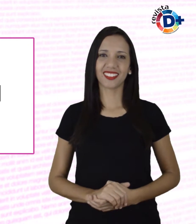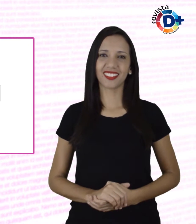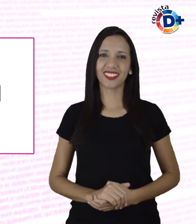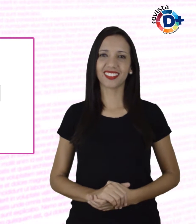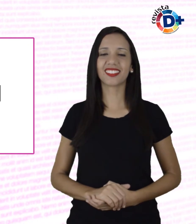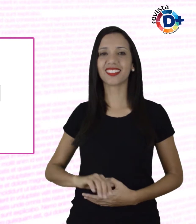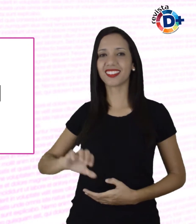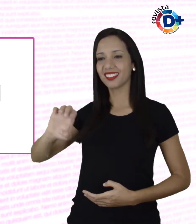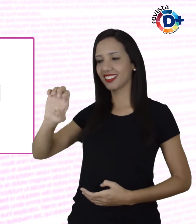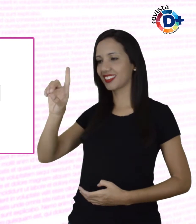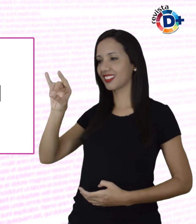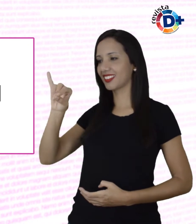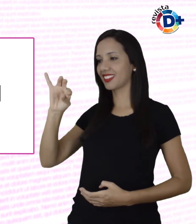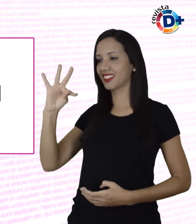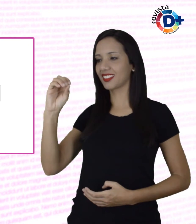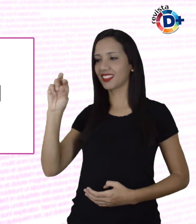Editorial 2.